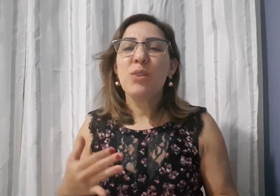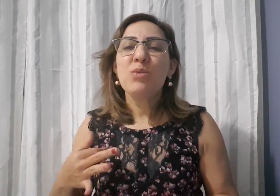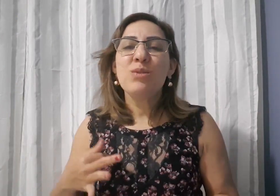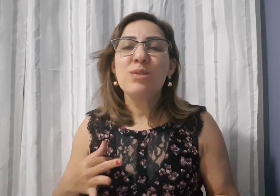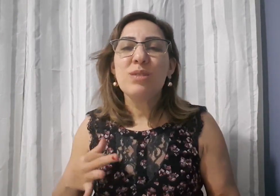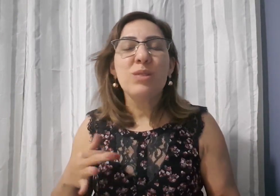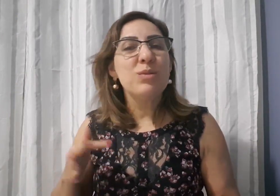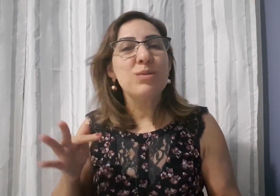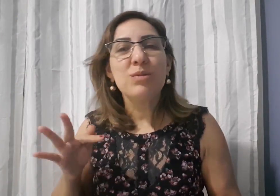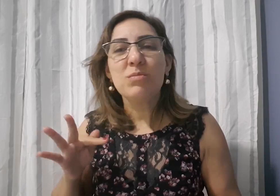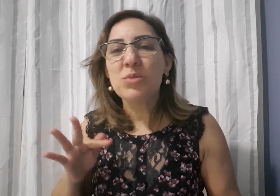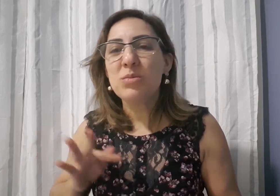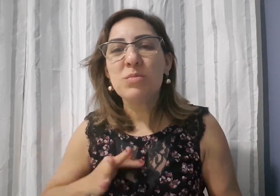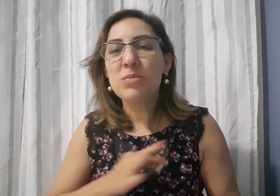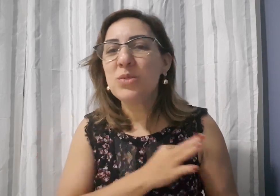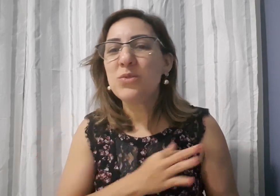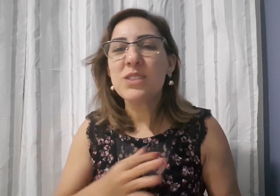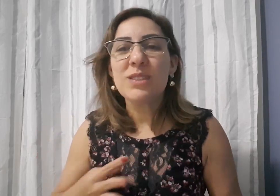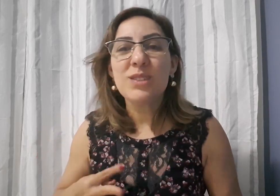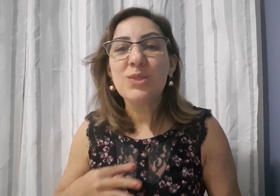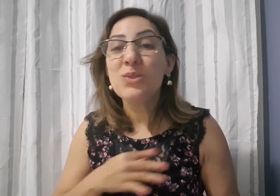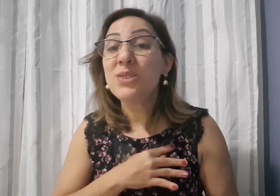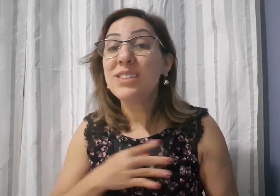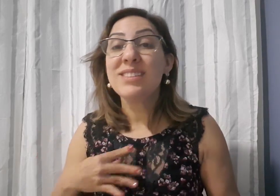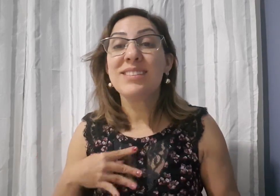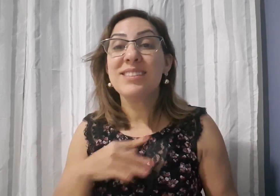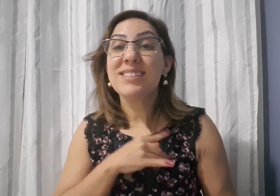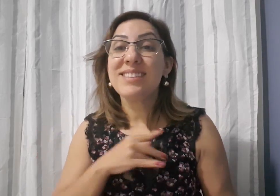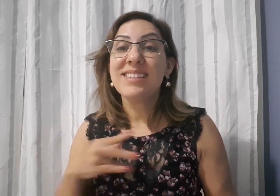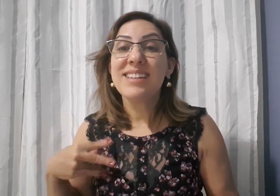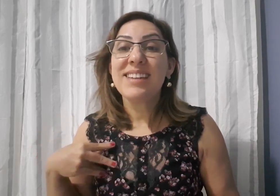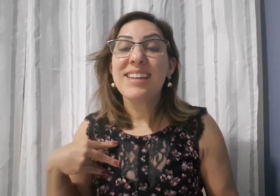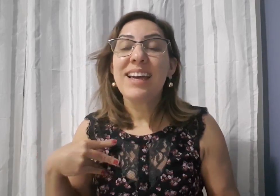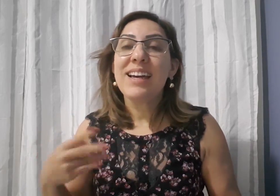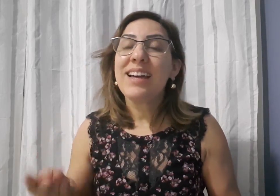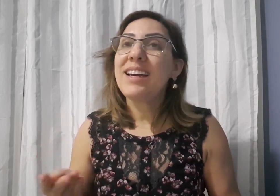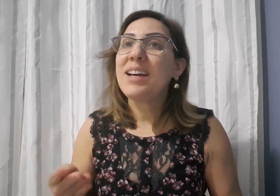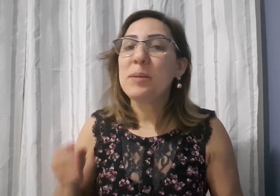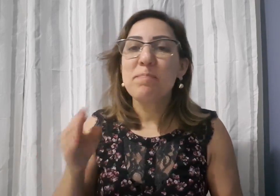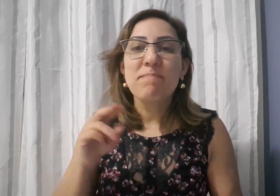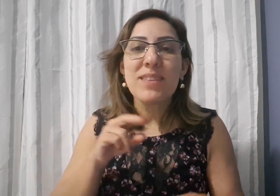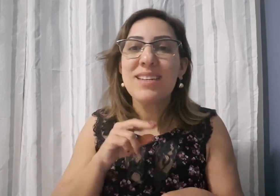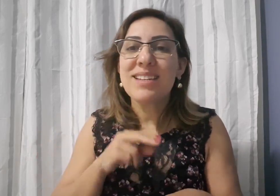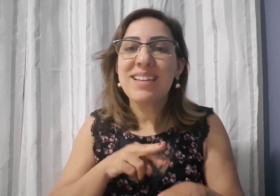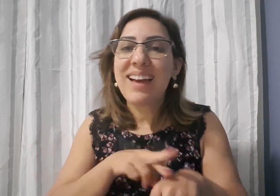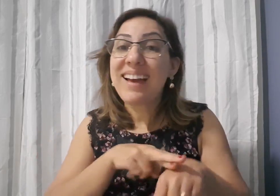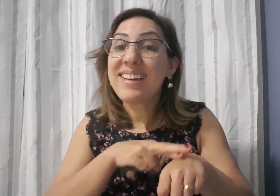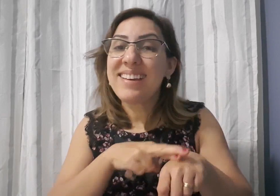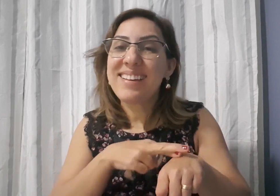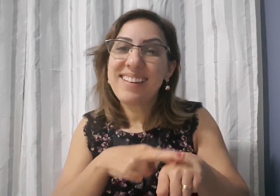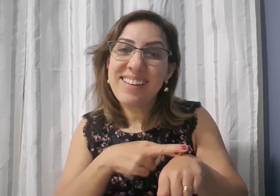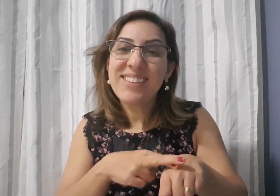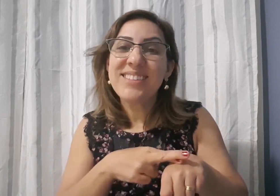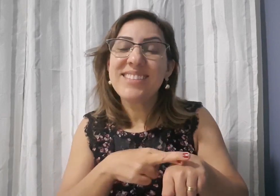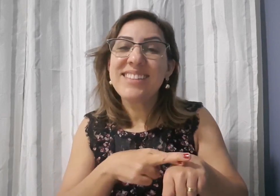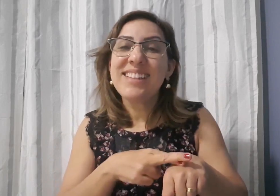Agradecer porque Ele me ensinou a maneira de me tornar fluente em Libras Também a professora Raquel